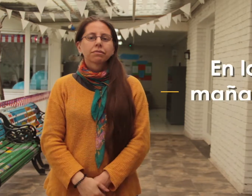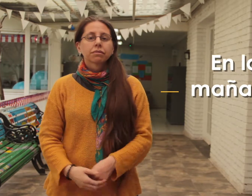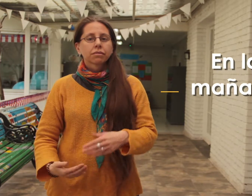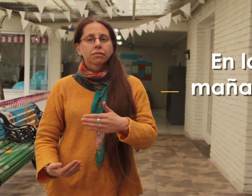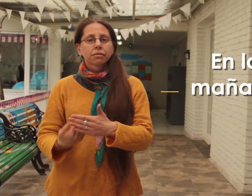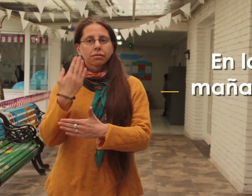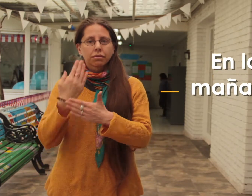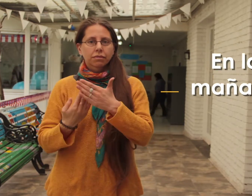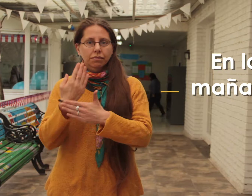En la mañana